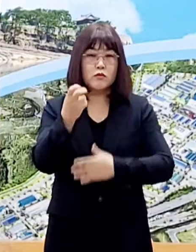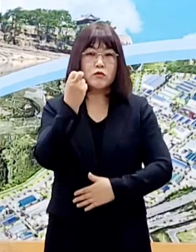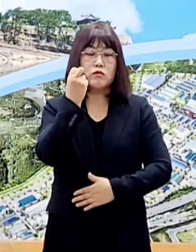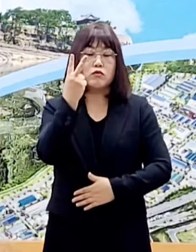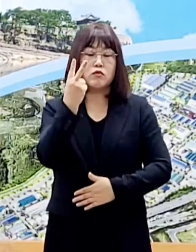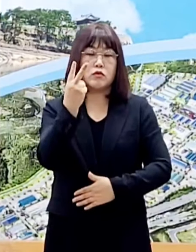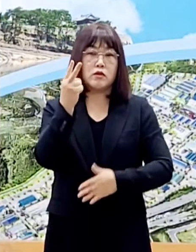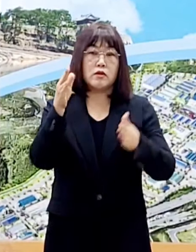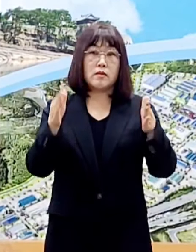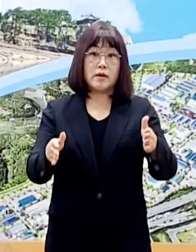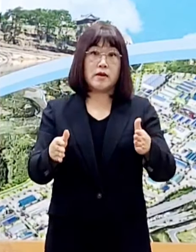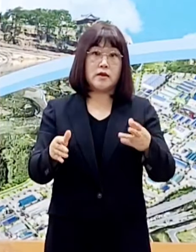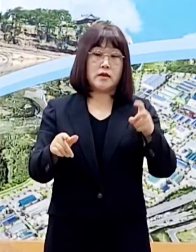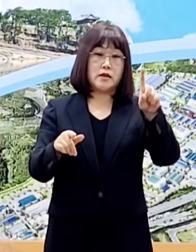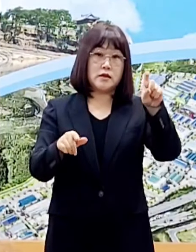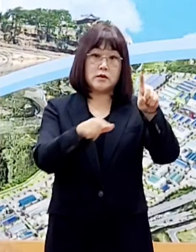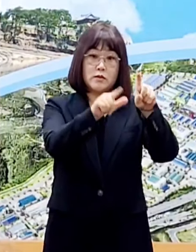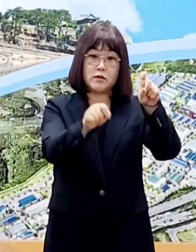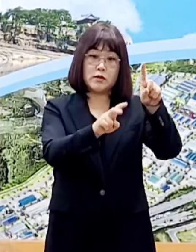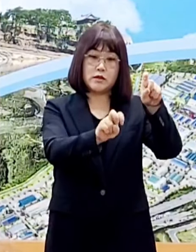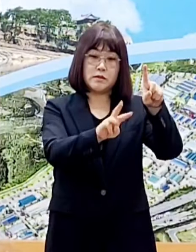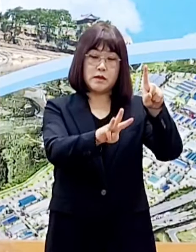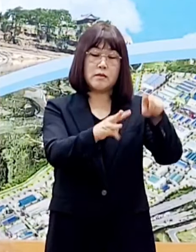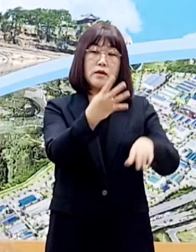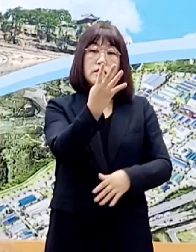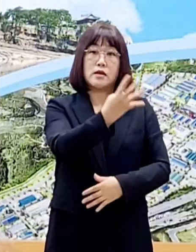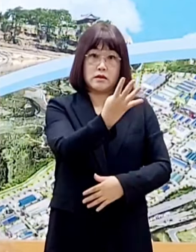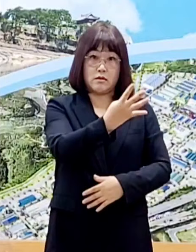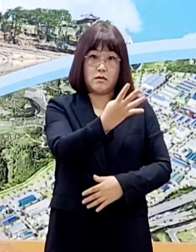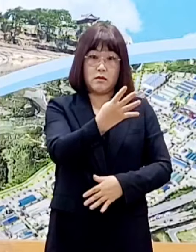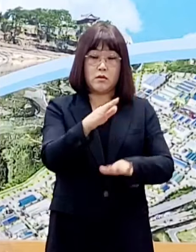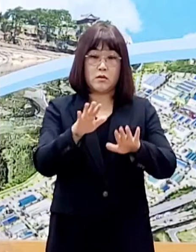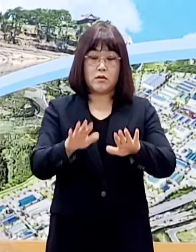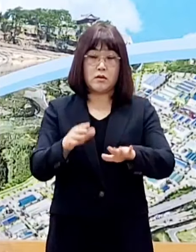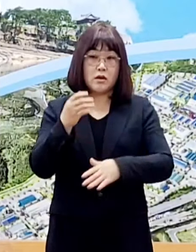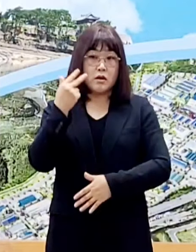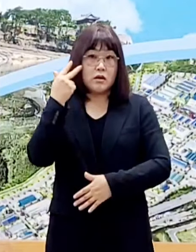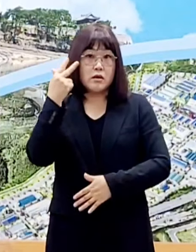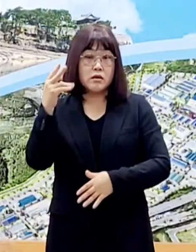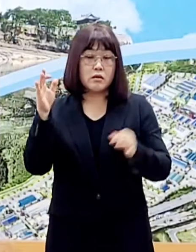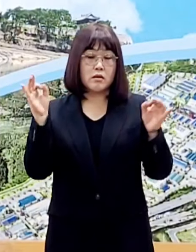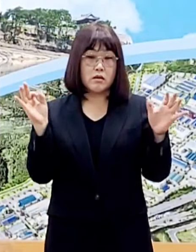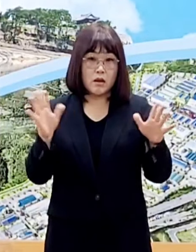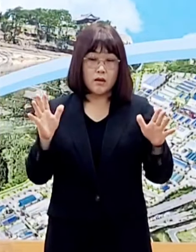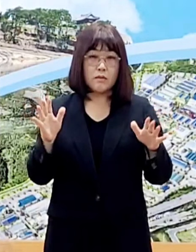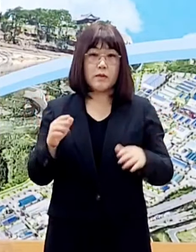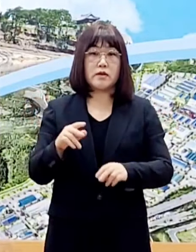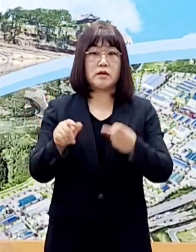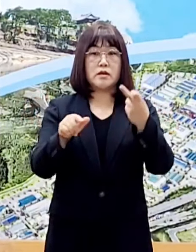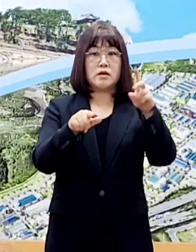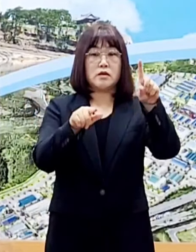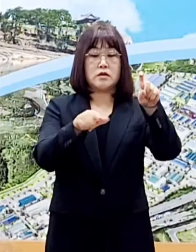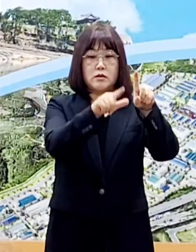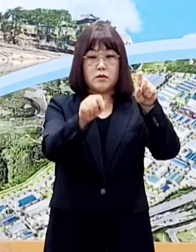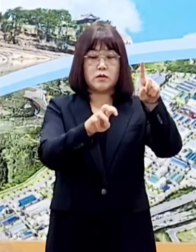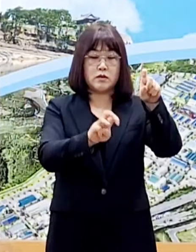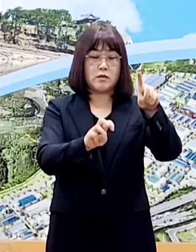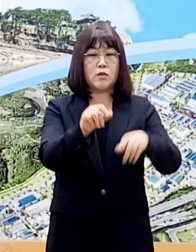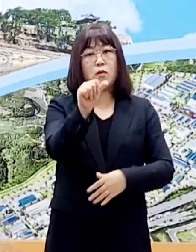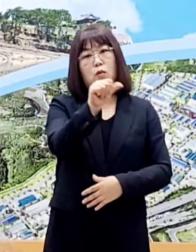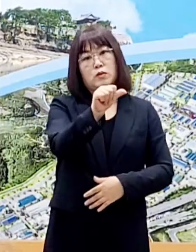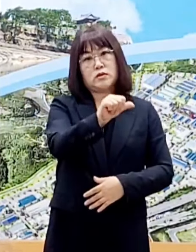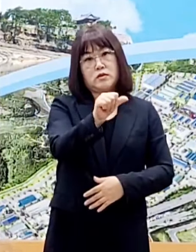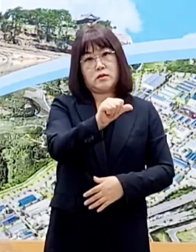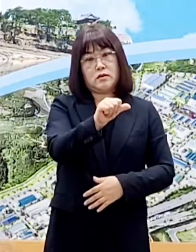만인 지난 11월 23일에 4천 명대 불과 일주일 만인 11월 30일 5천 명대를